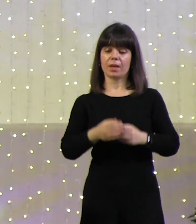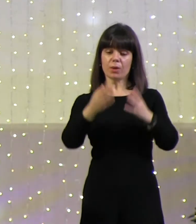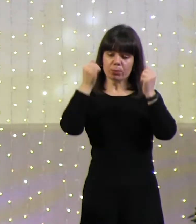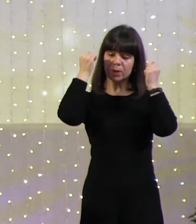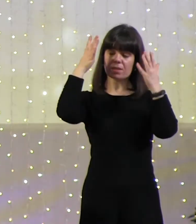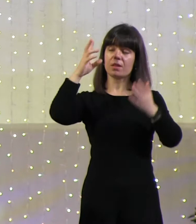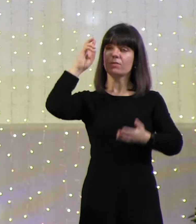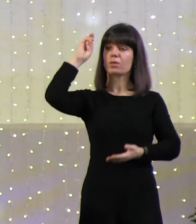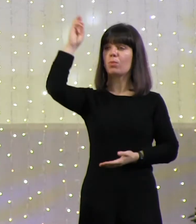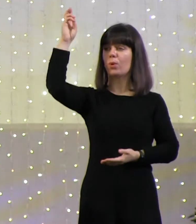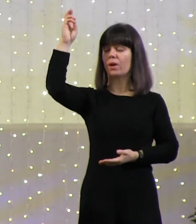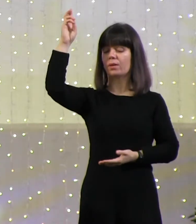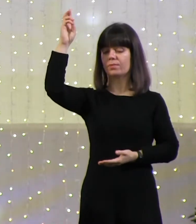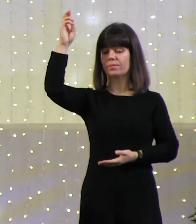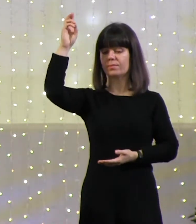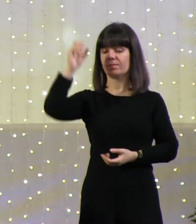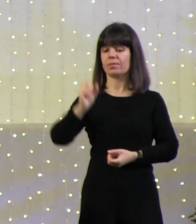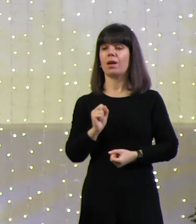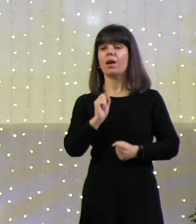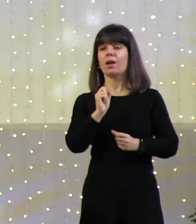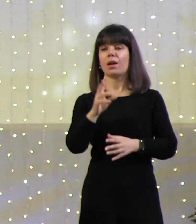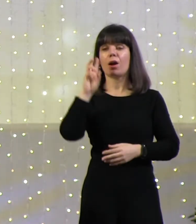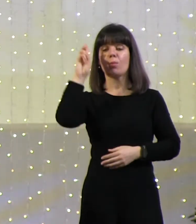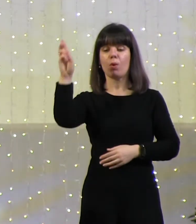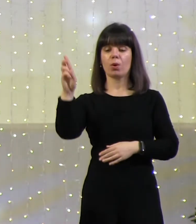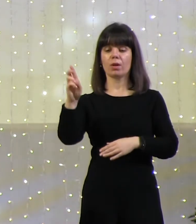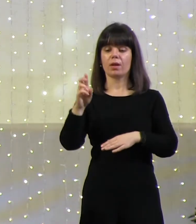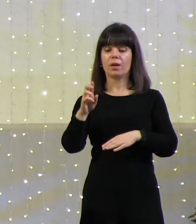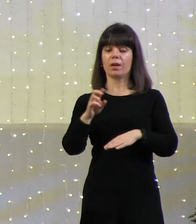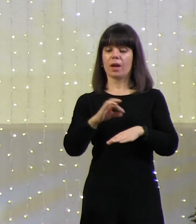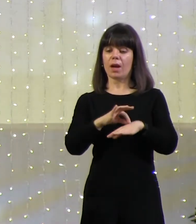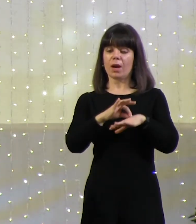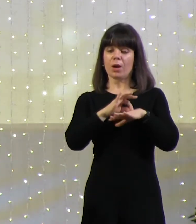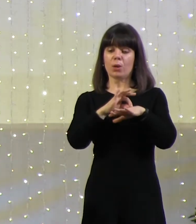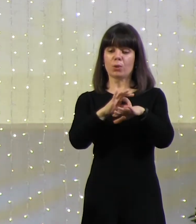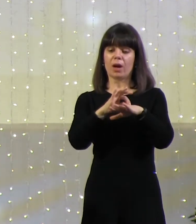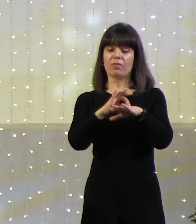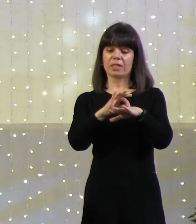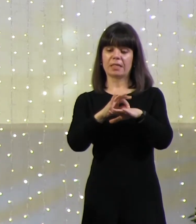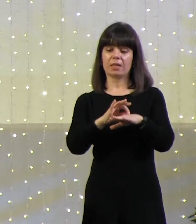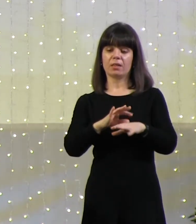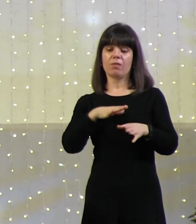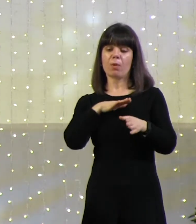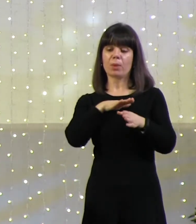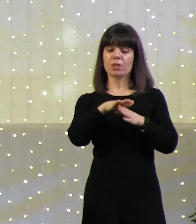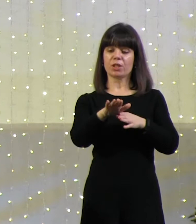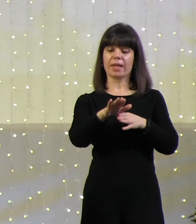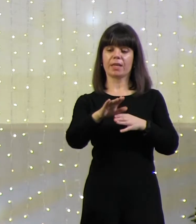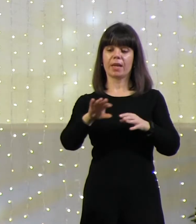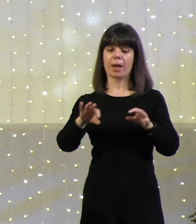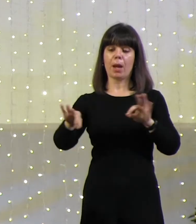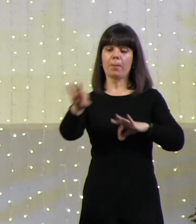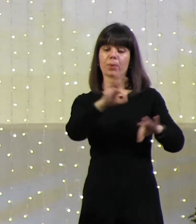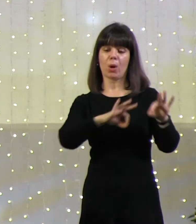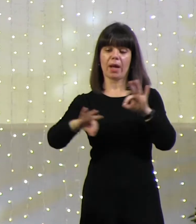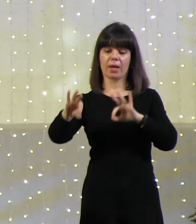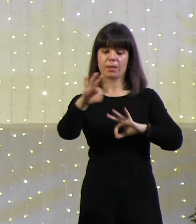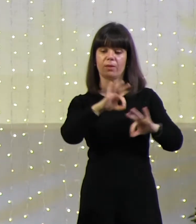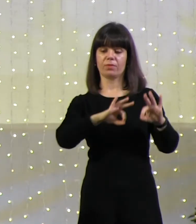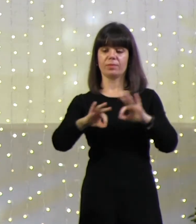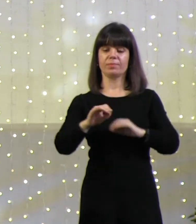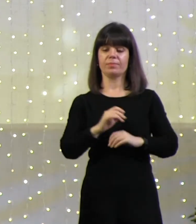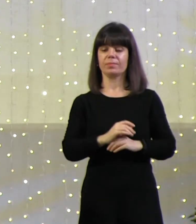Бога. Как Бог руководил воплощением грандиозных проектов при участии людей. Грандиозные